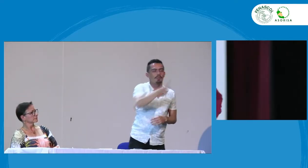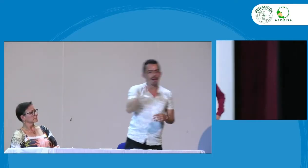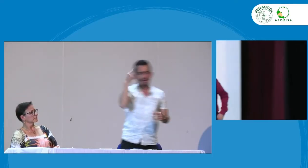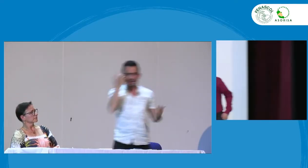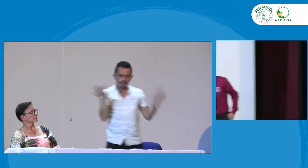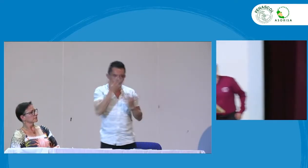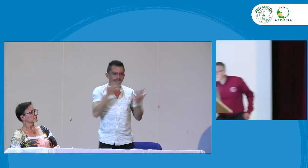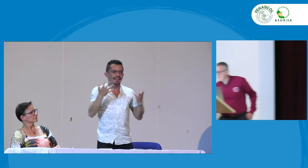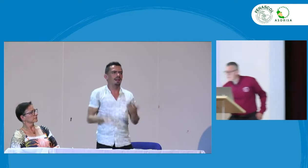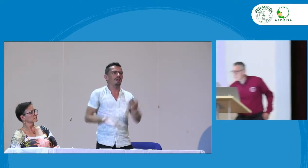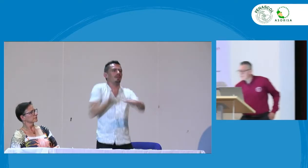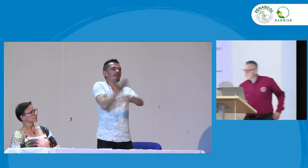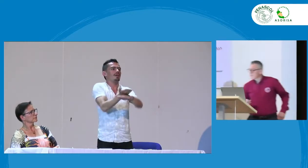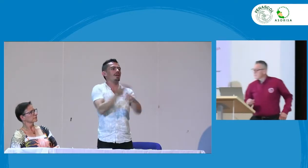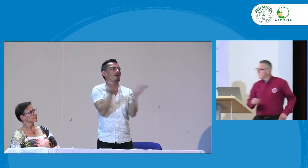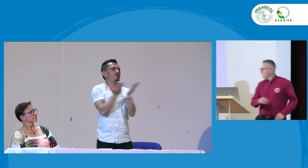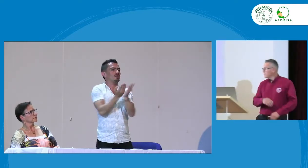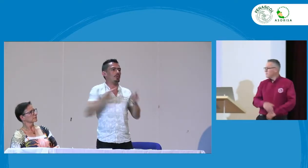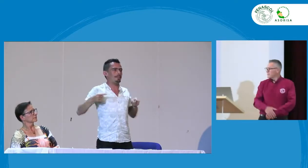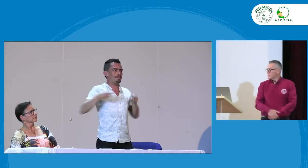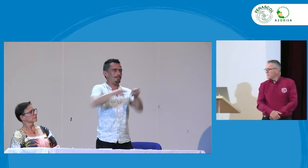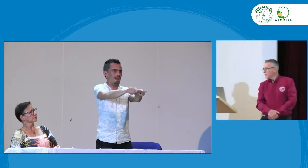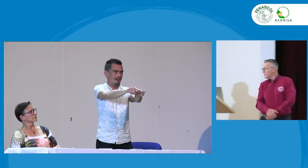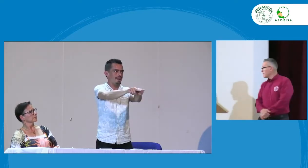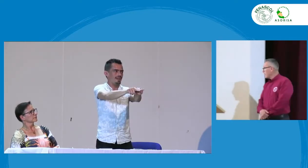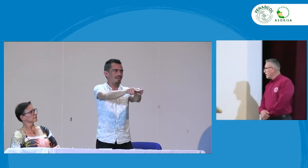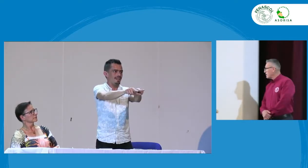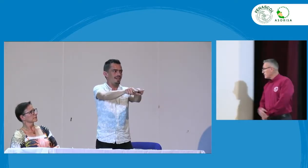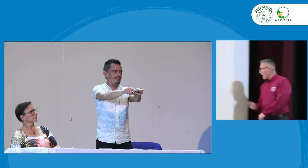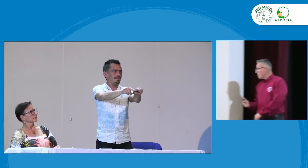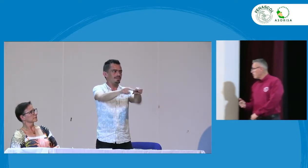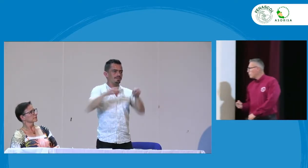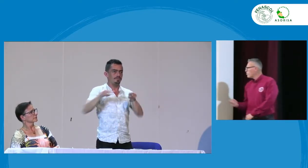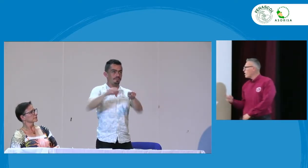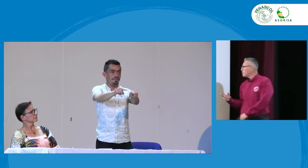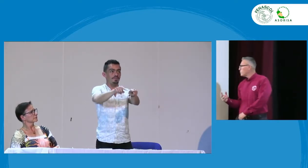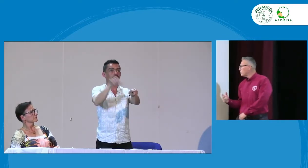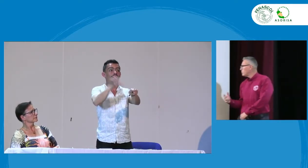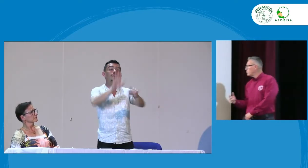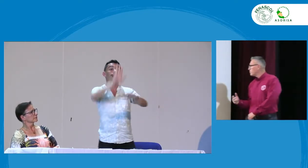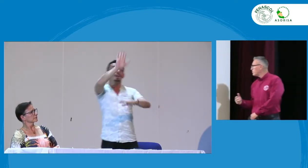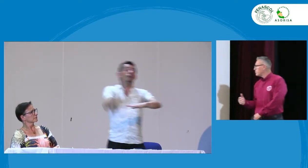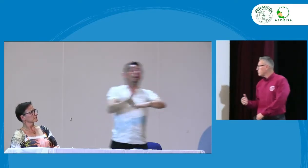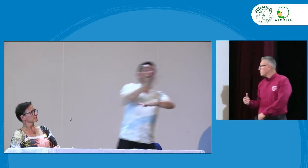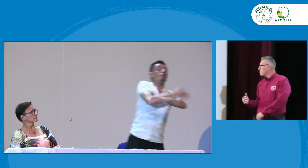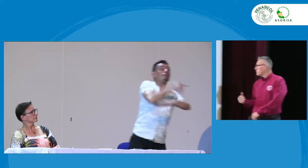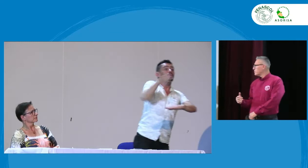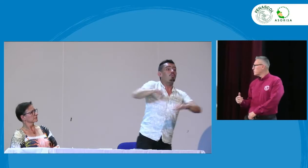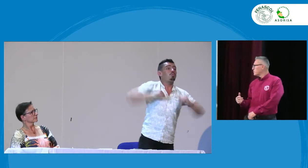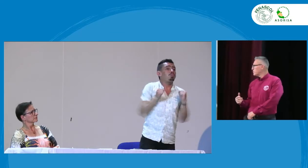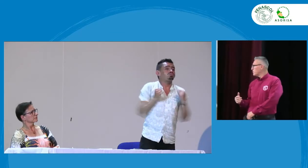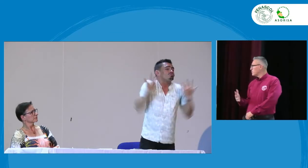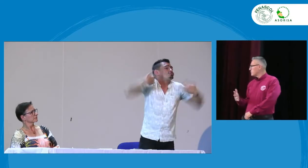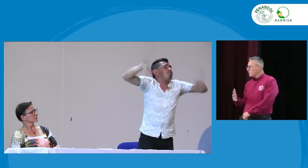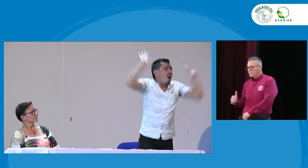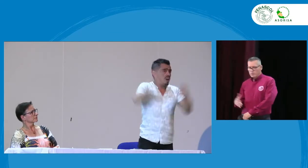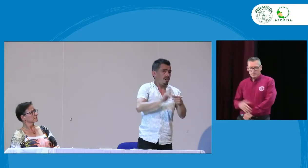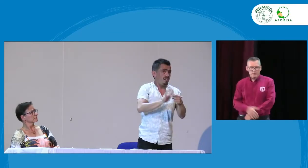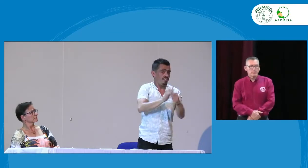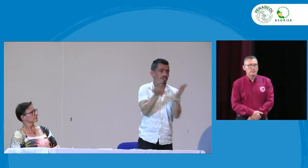algunas reservas al respecto algunas cuando hablamos claro de la propuesta de educación paralela o de aulas paralelas creemos que esto